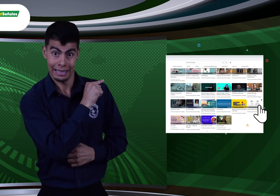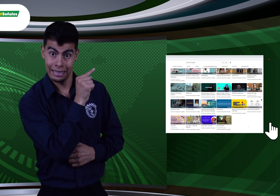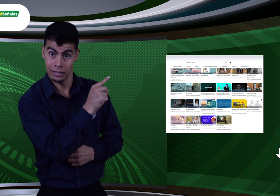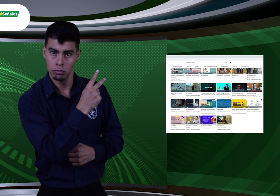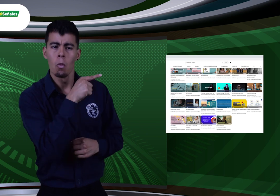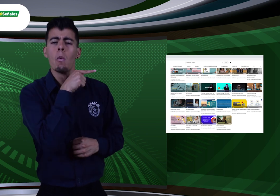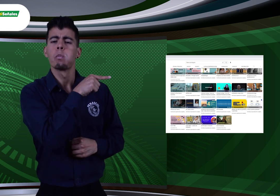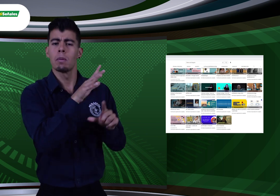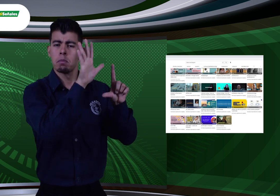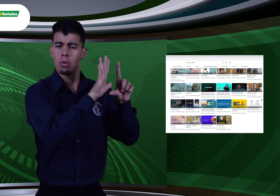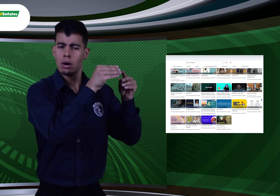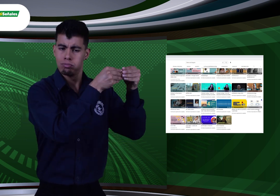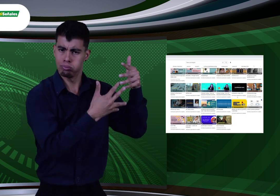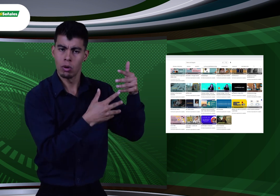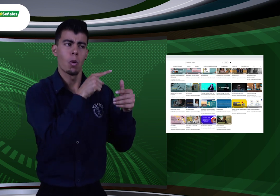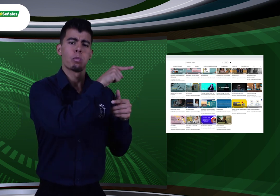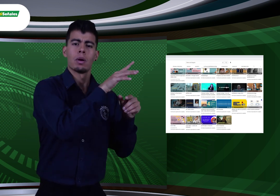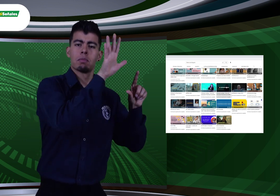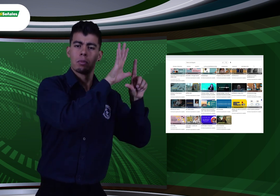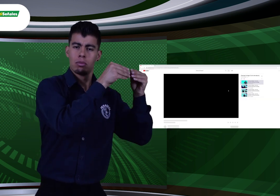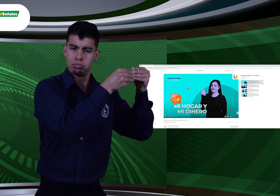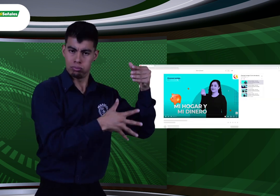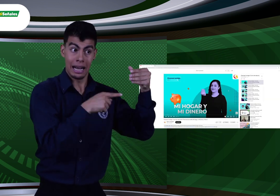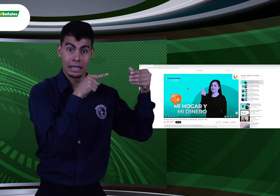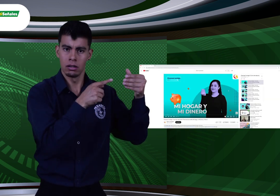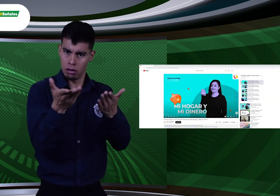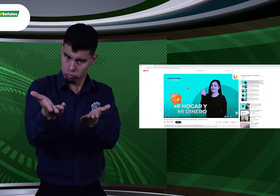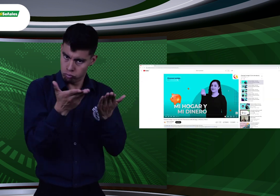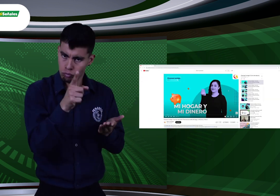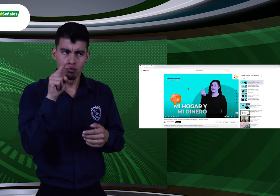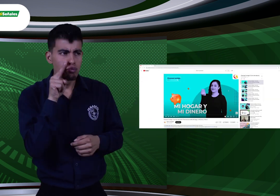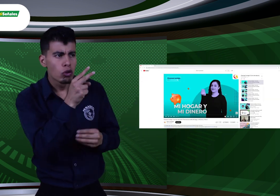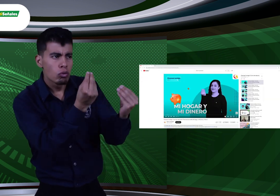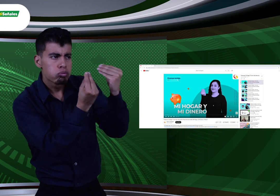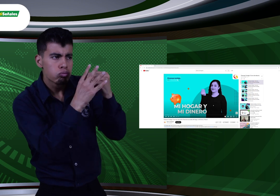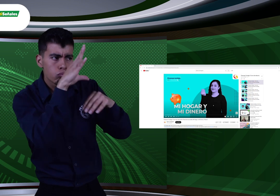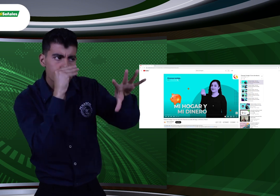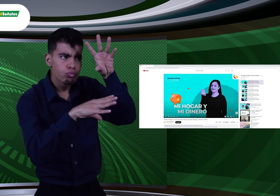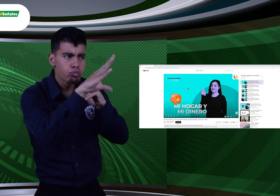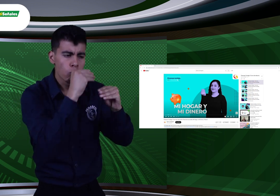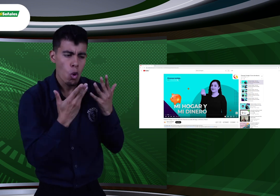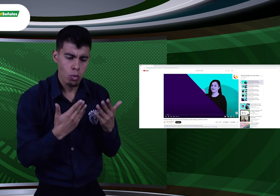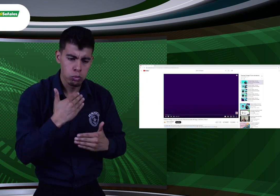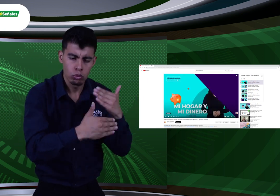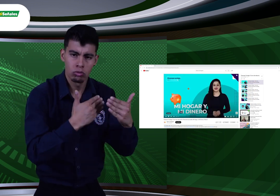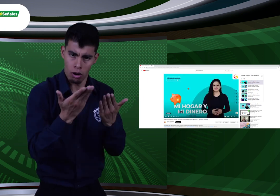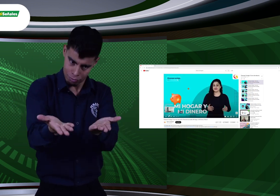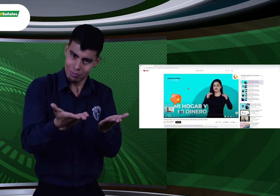Allí podrás encontrar la lista de los videos. Anímate, fórmate con ellos y pon en práctica lo aprendido.